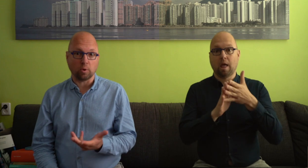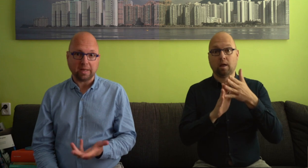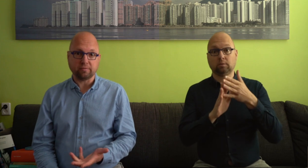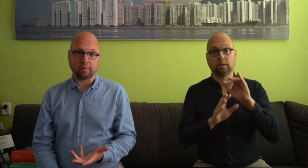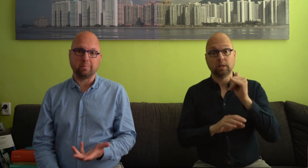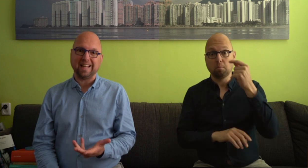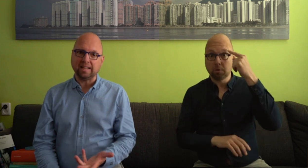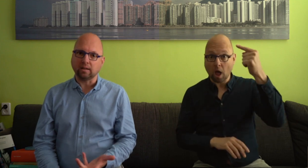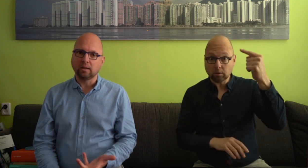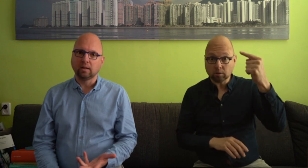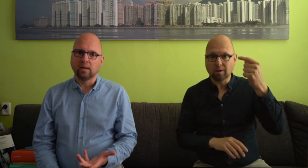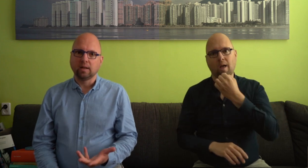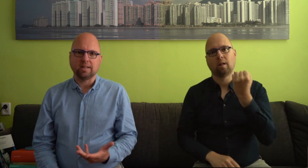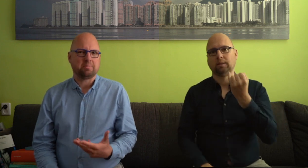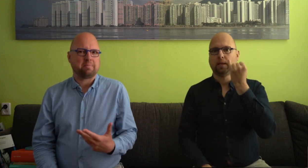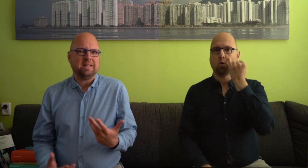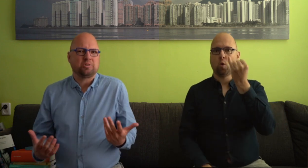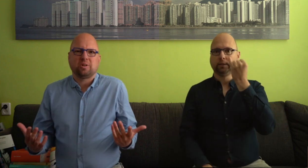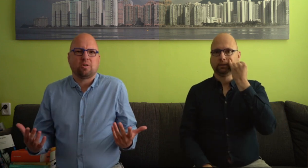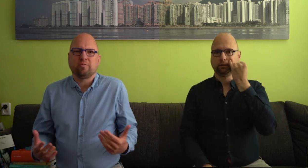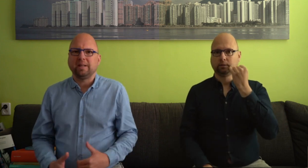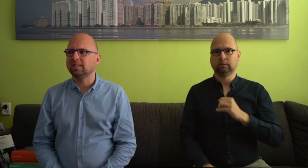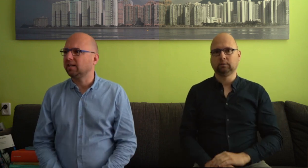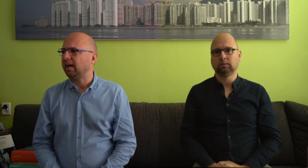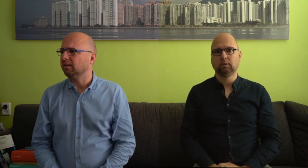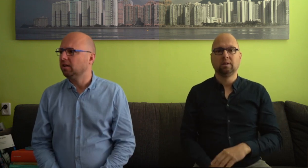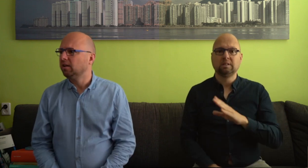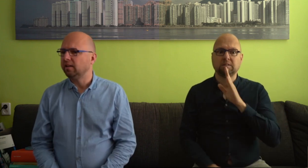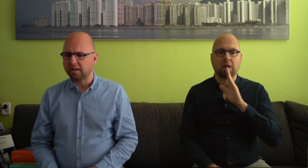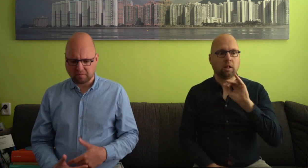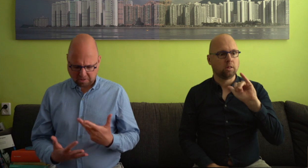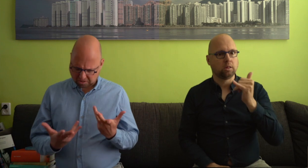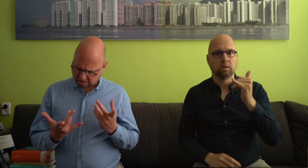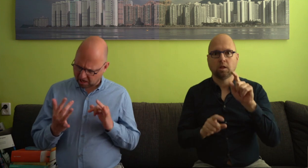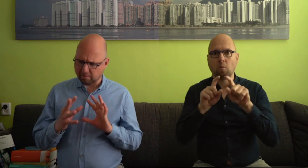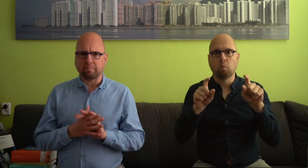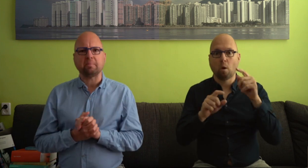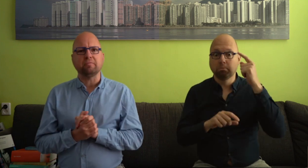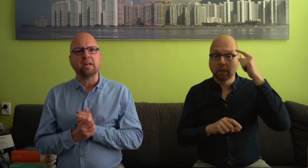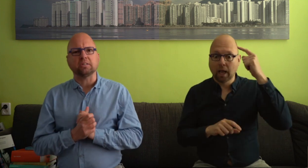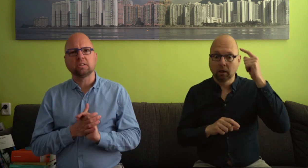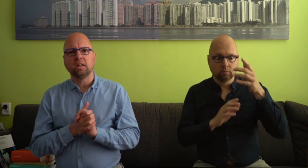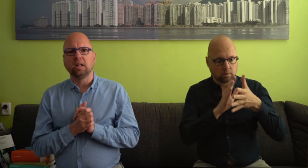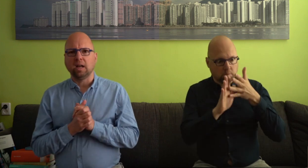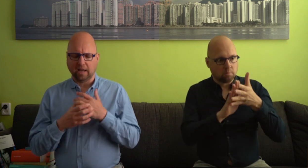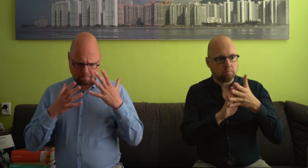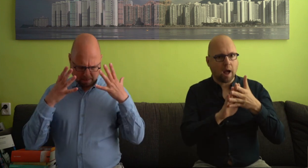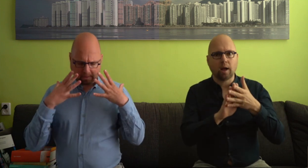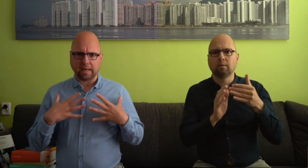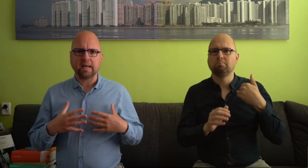het moment van bedenken is het blijkbaar niet zo dat dove mensen gaan denken van, wat kan ik allemaal met mijn vingers en met mijn